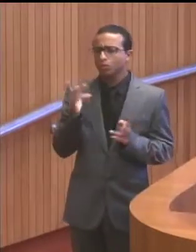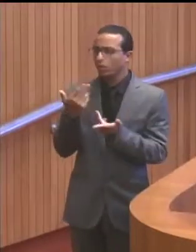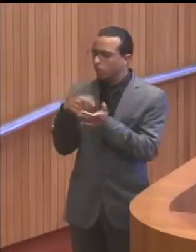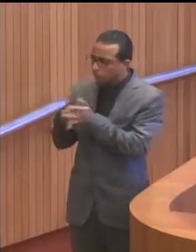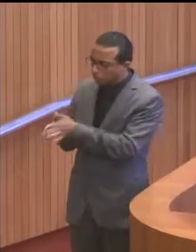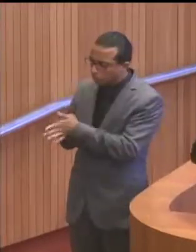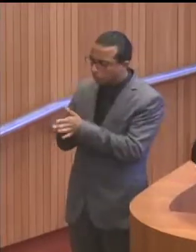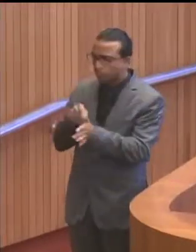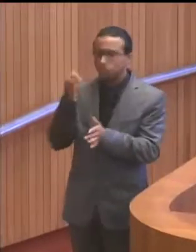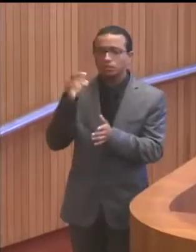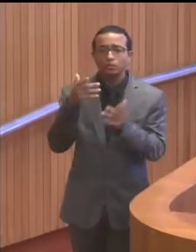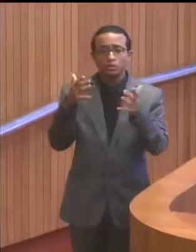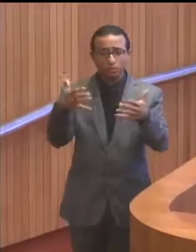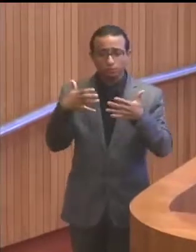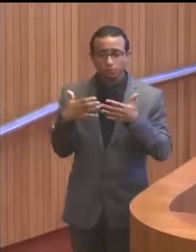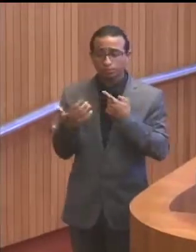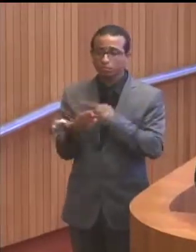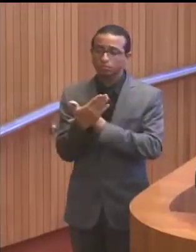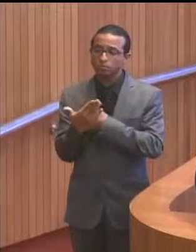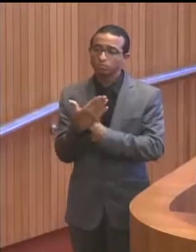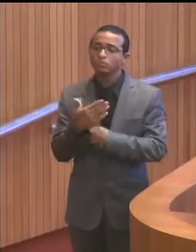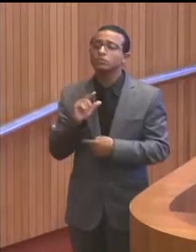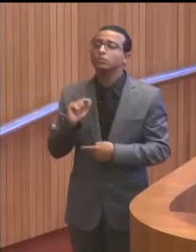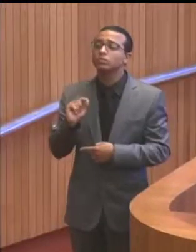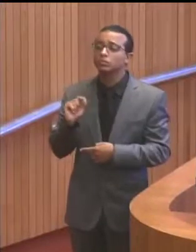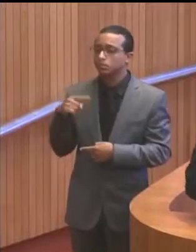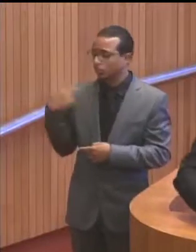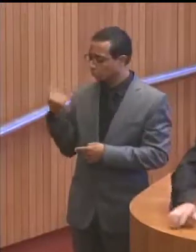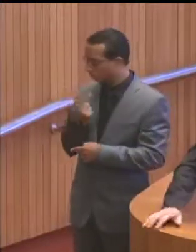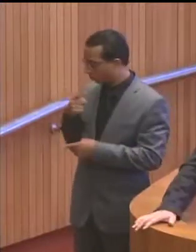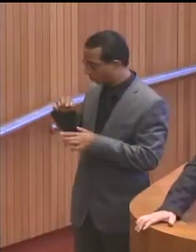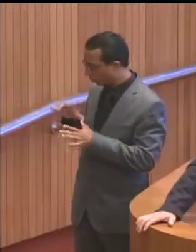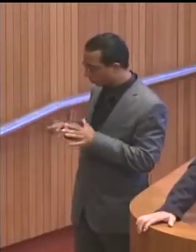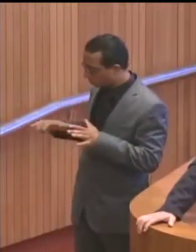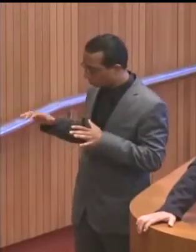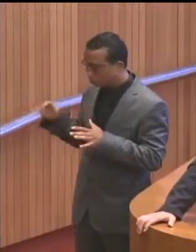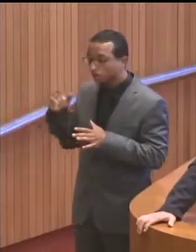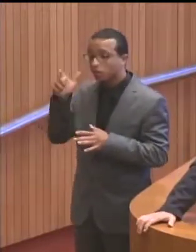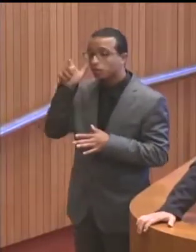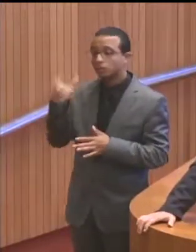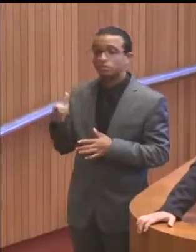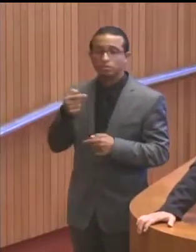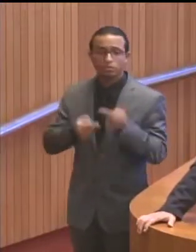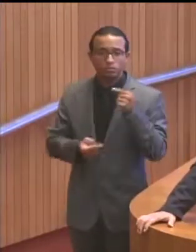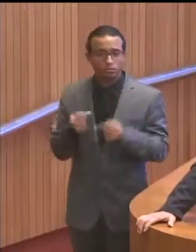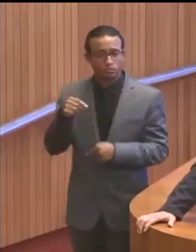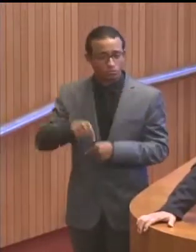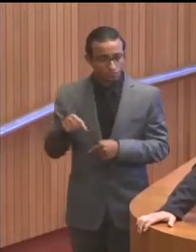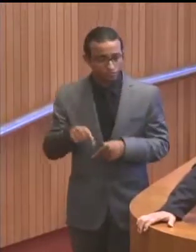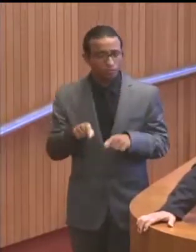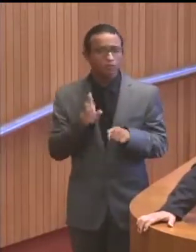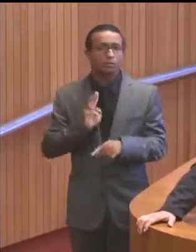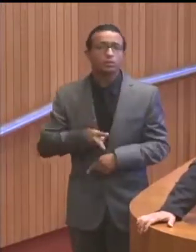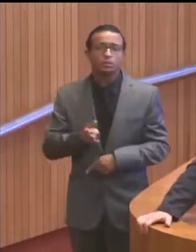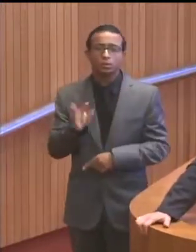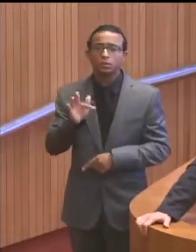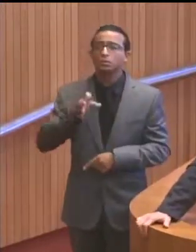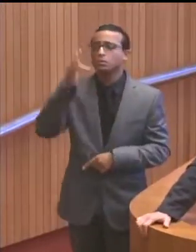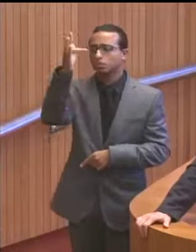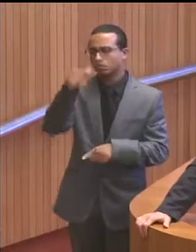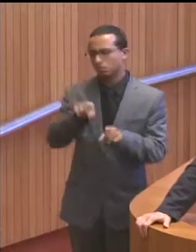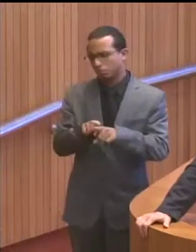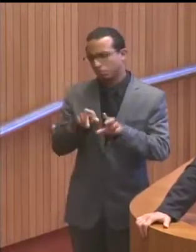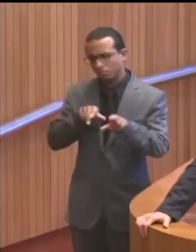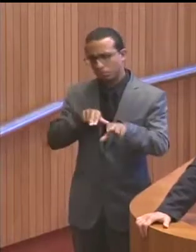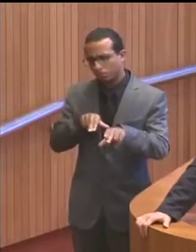exames científicos, mas que seja colocado para atender as nossas prerrogativas políticas. É aqui e foi sempre e será para frente.